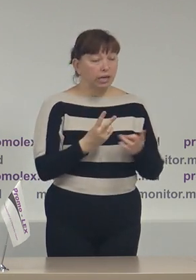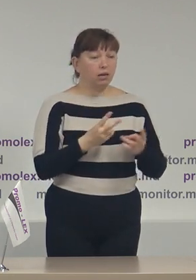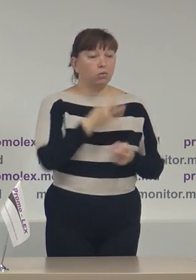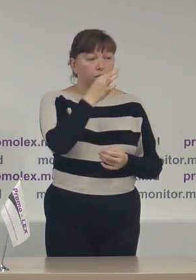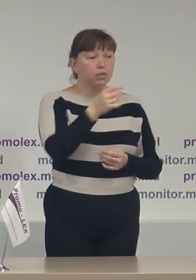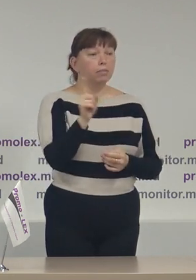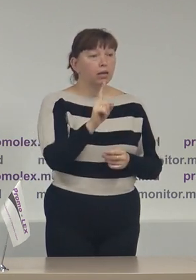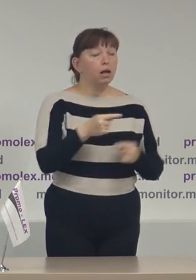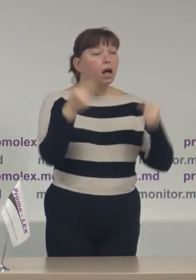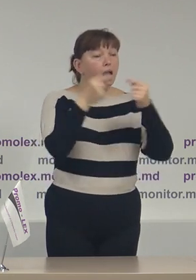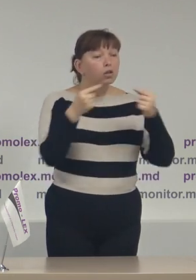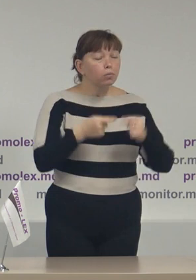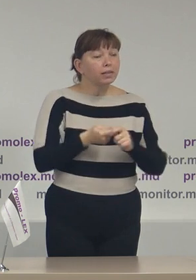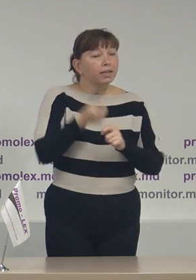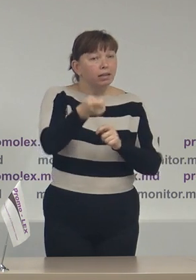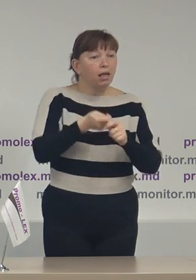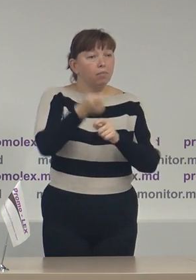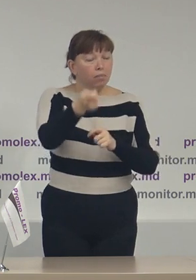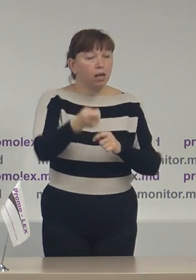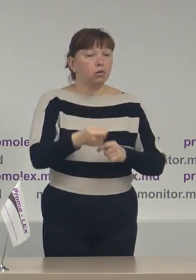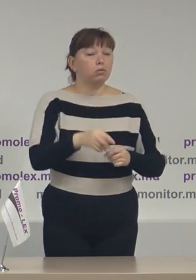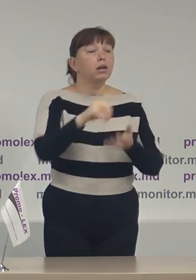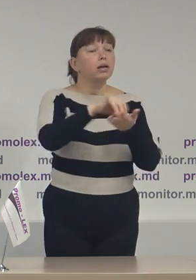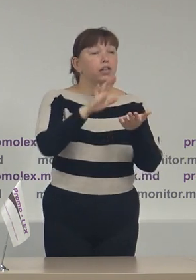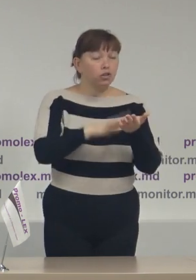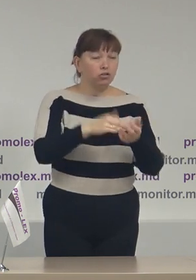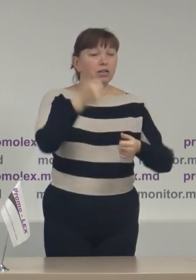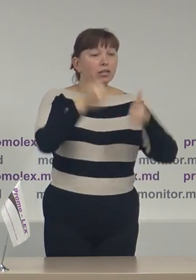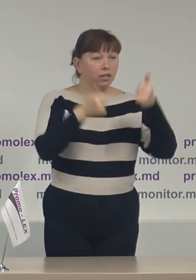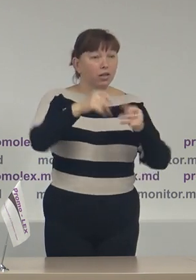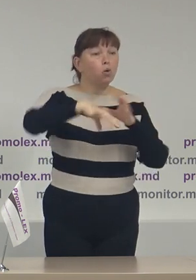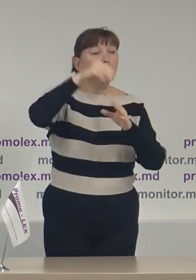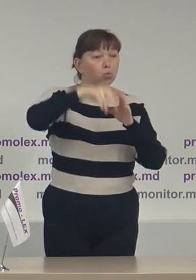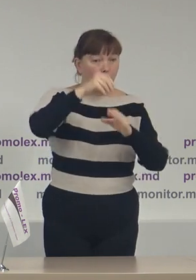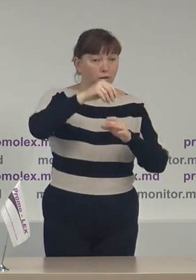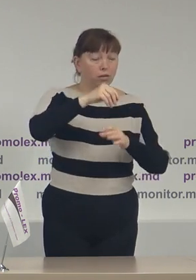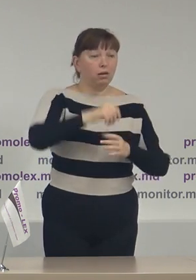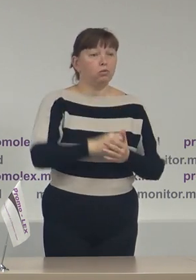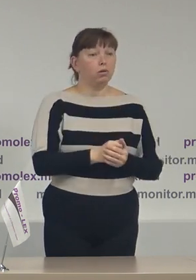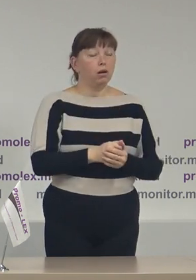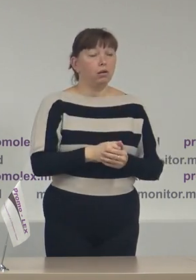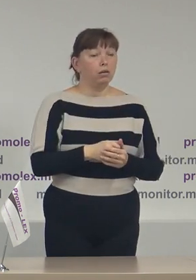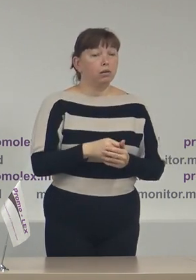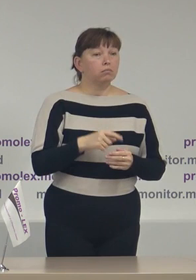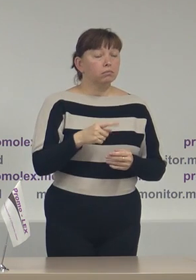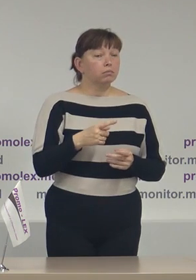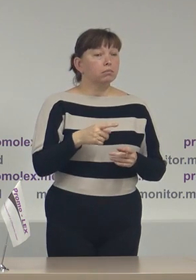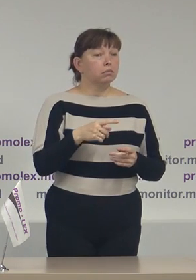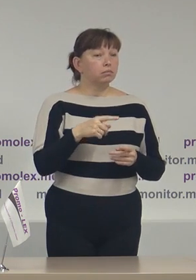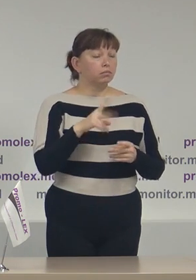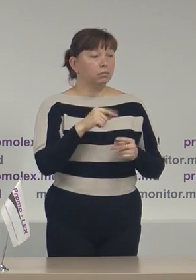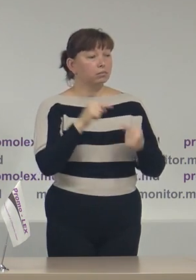menționăm că anumite dimersuri înregistrate de concurenții electorale denotă activități din partea